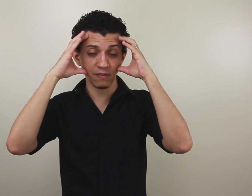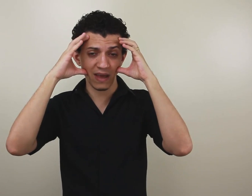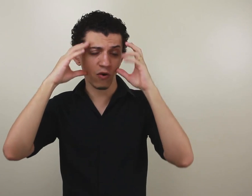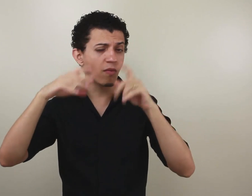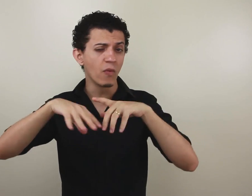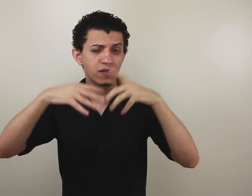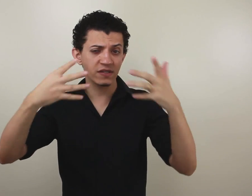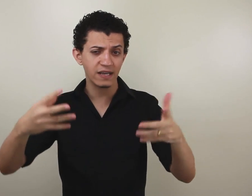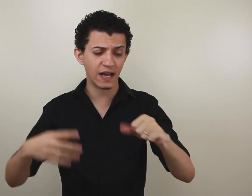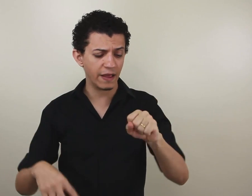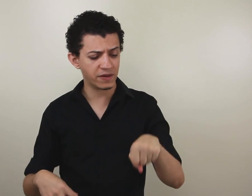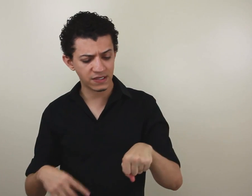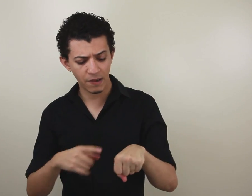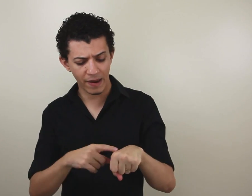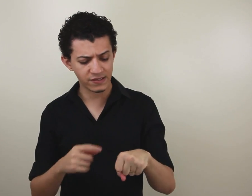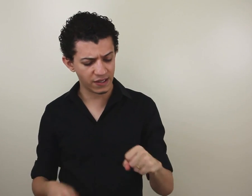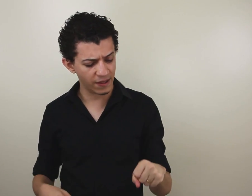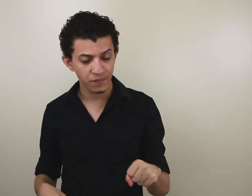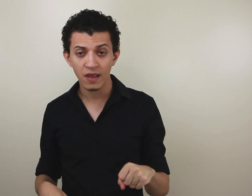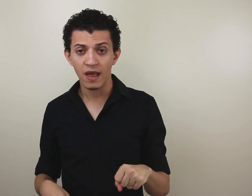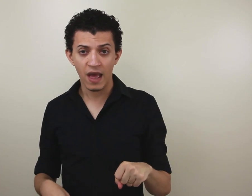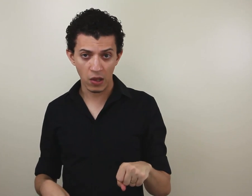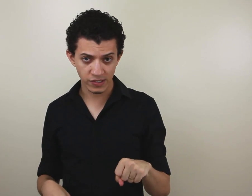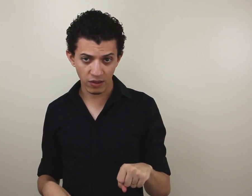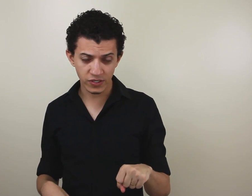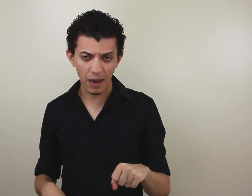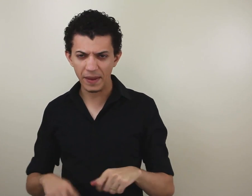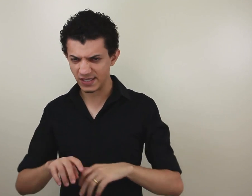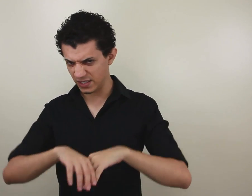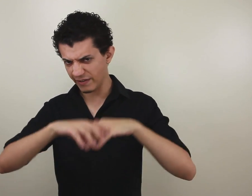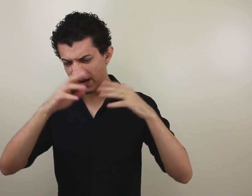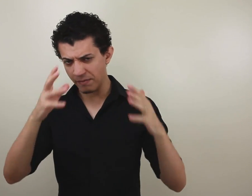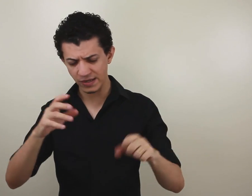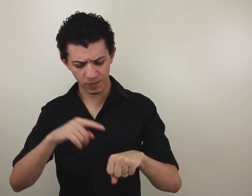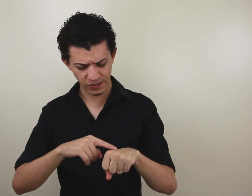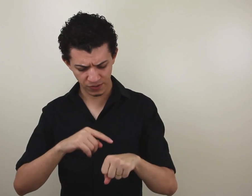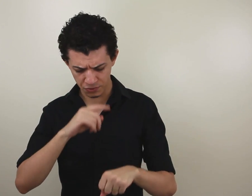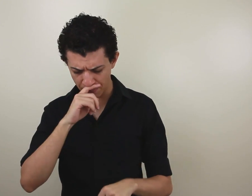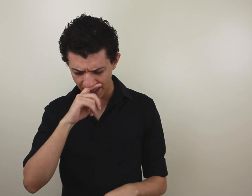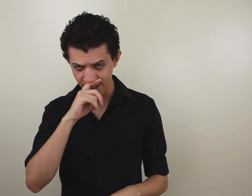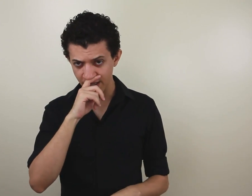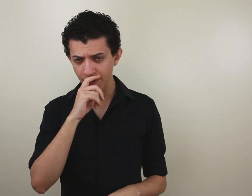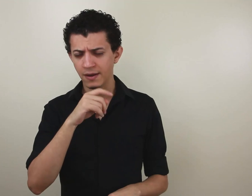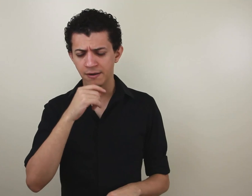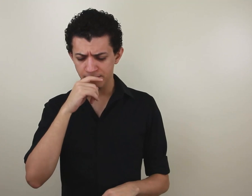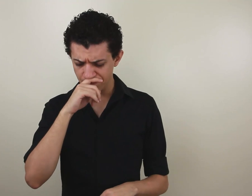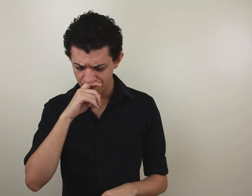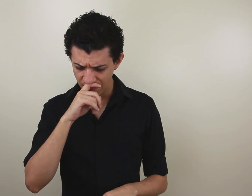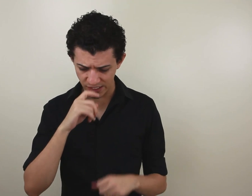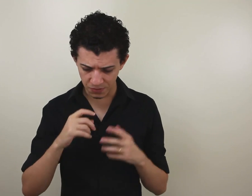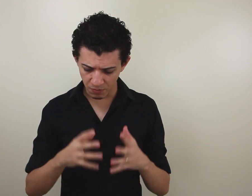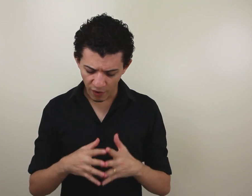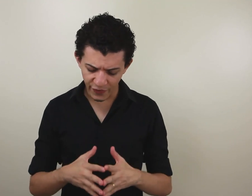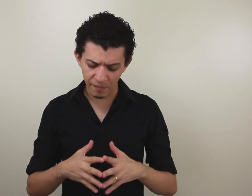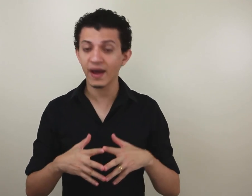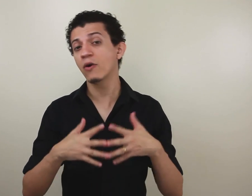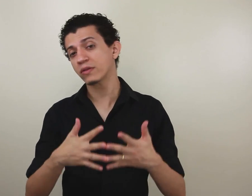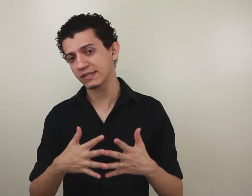também. Como muitos sinais da Libras, essa base aqui é o sinal de cabeça. A gente vai falar mais sobre esse tipo de base aqui, esse tipo de morfema, em outras